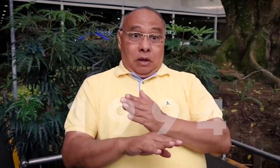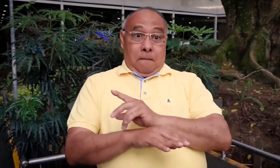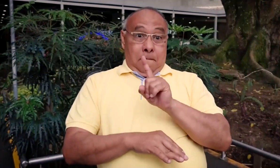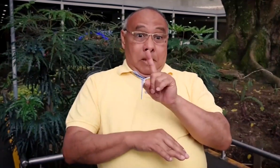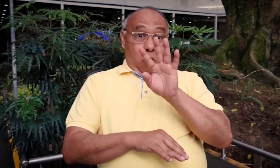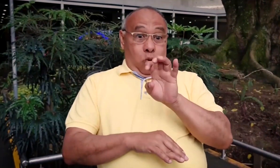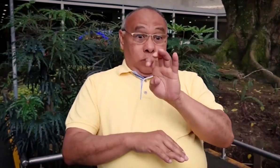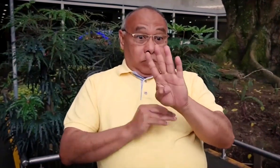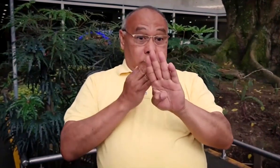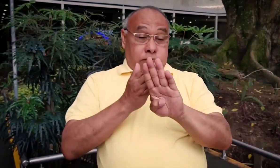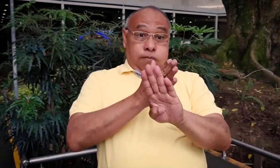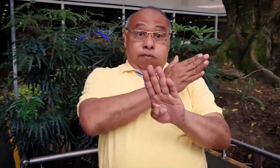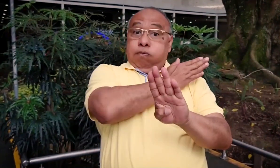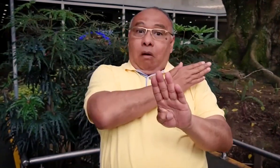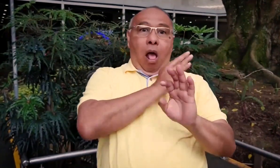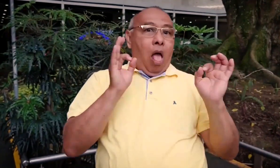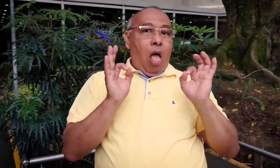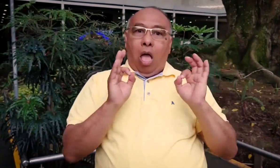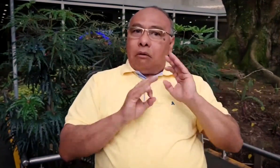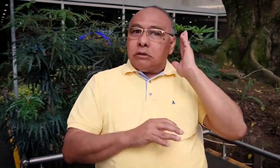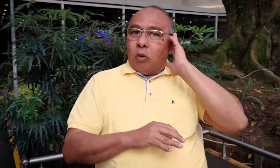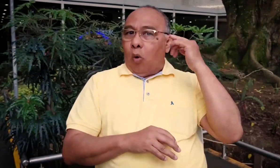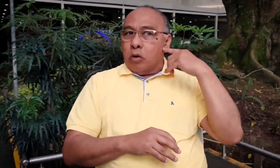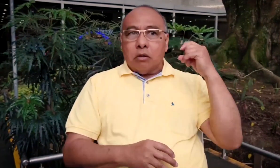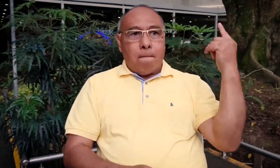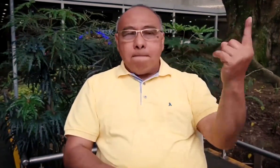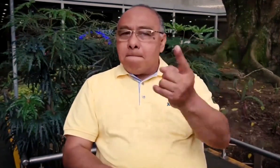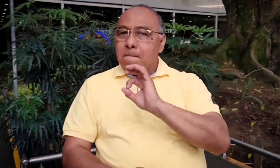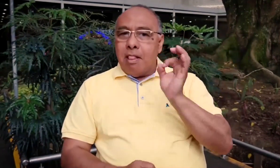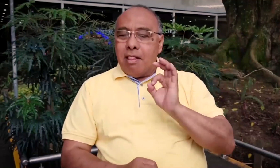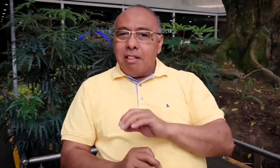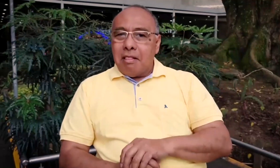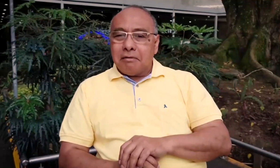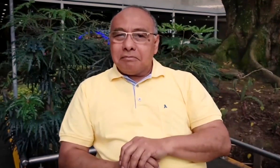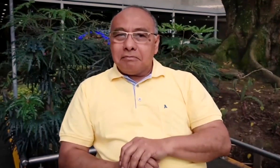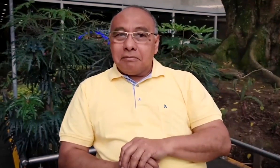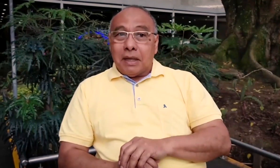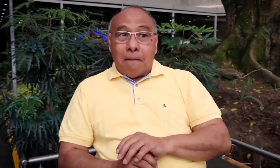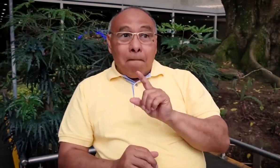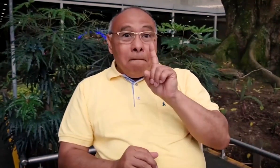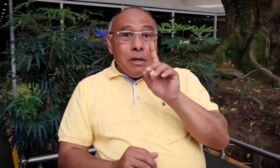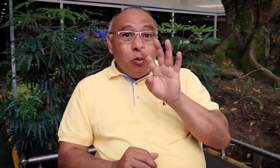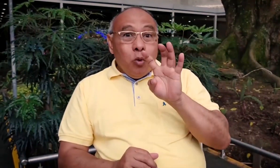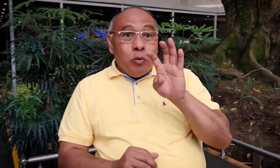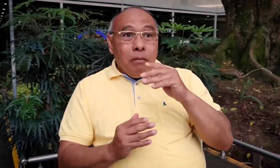época no se contaba con celular. Las personas en la sociedad no hacían uso del mismo. Pero en 1994